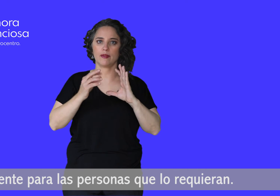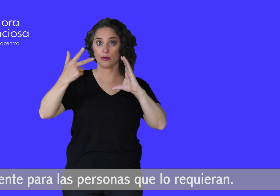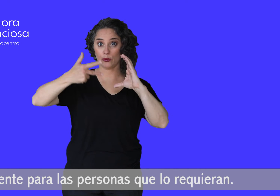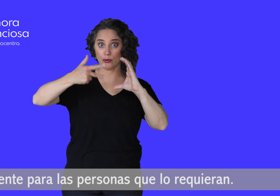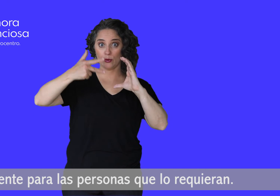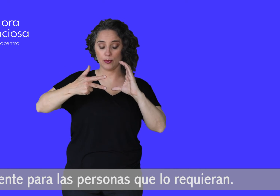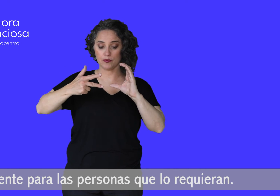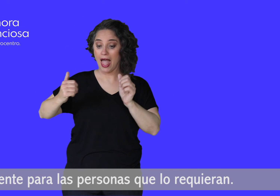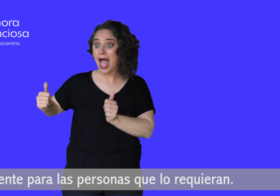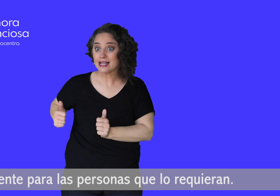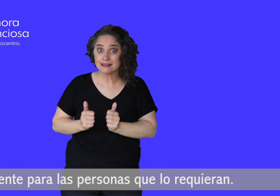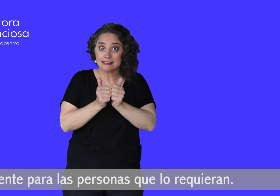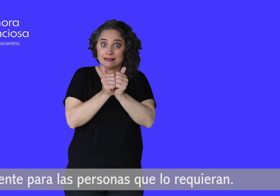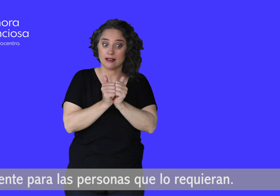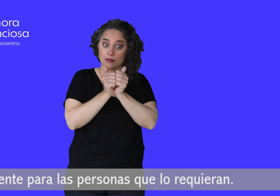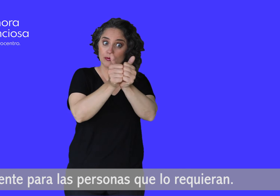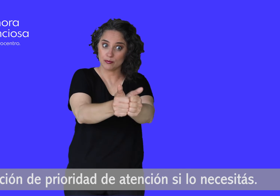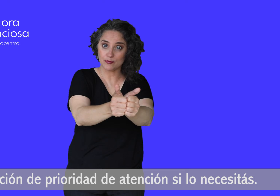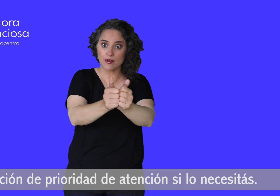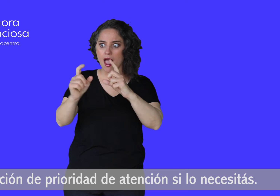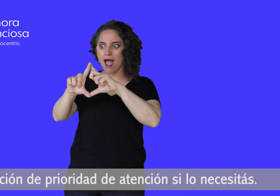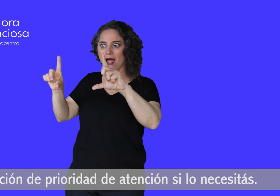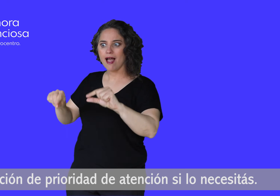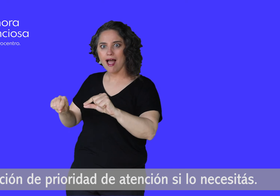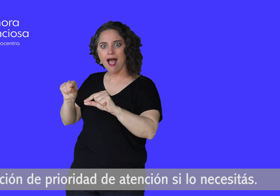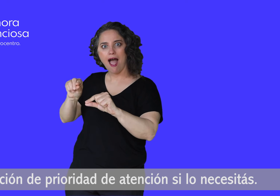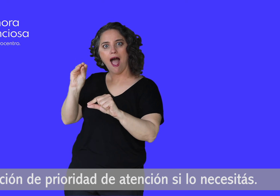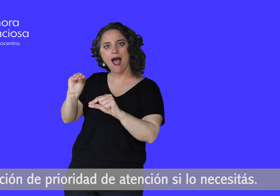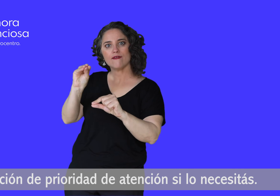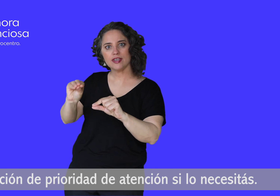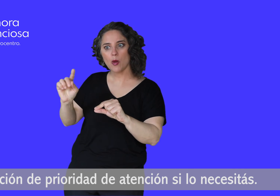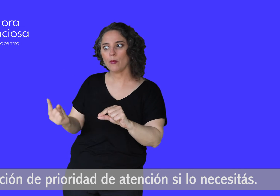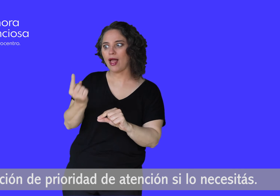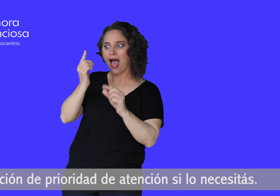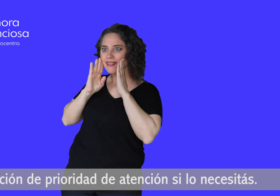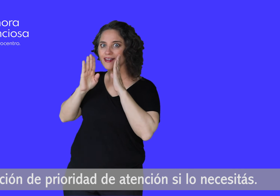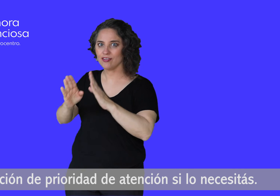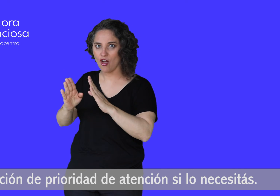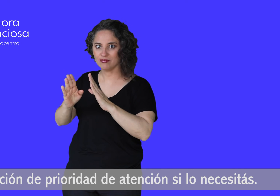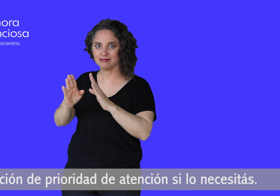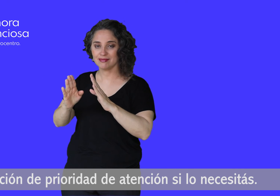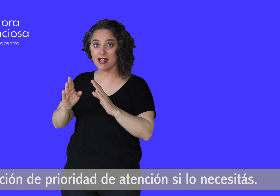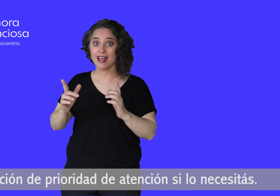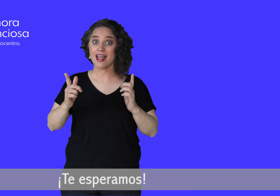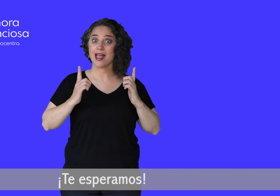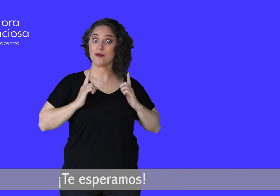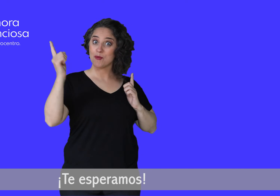asistente para las personas que lo requieran e identificación de prioridad de atención si lo necesitas. Te esperamos.